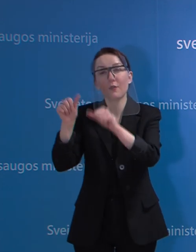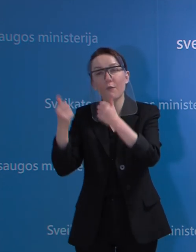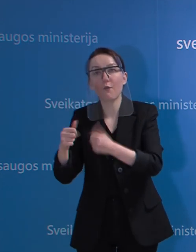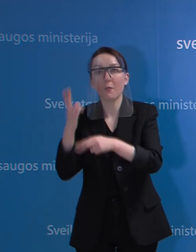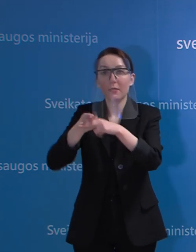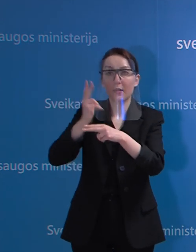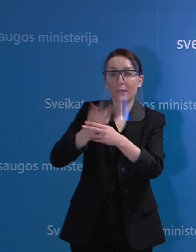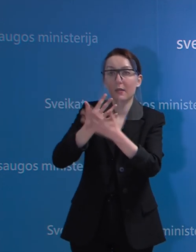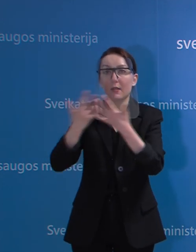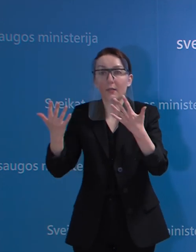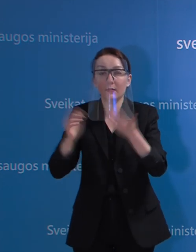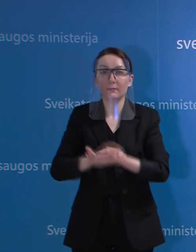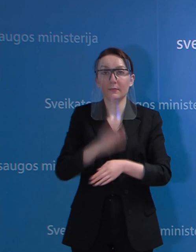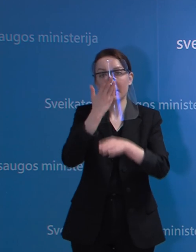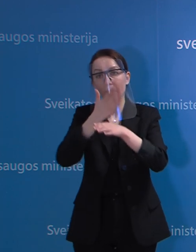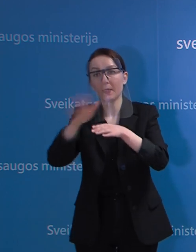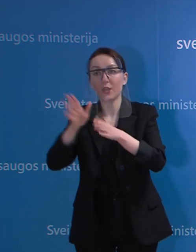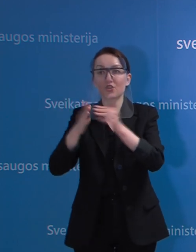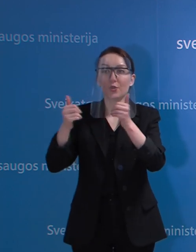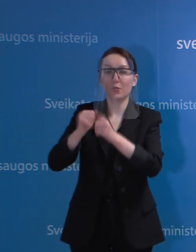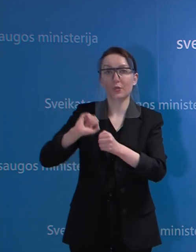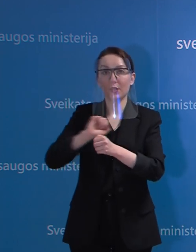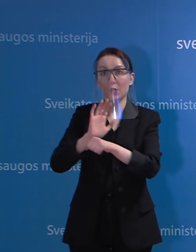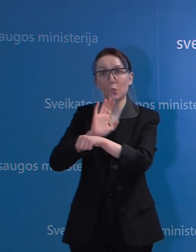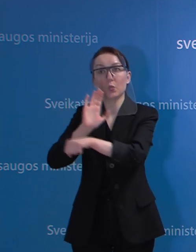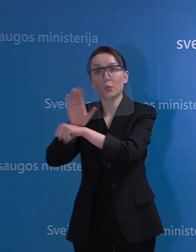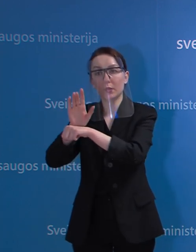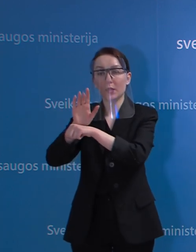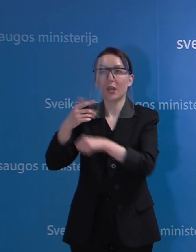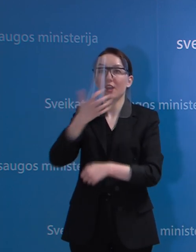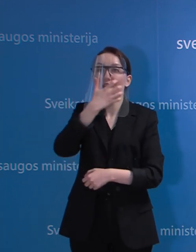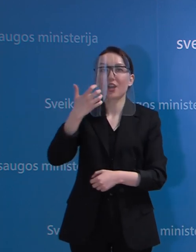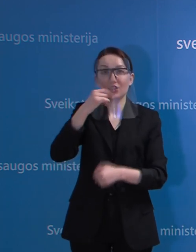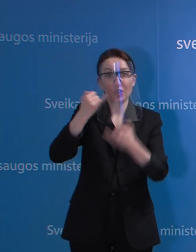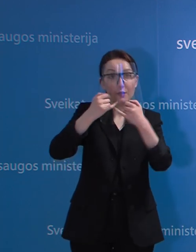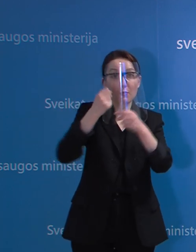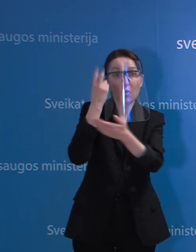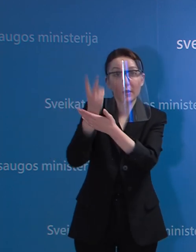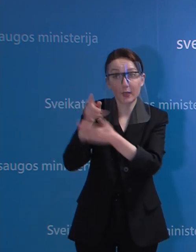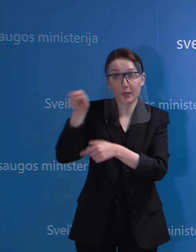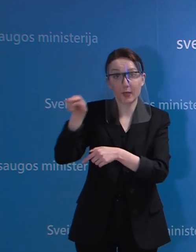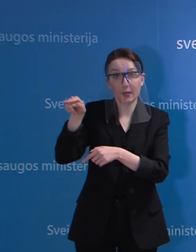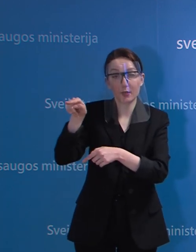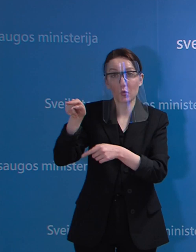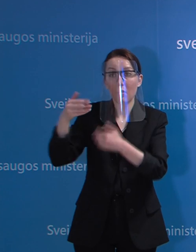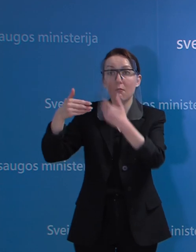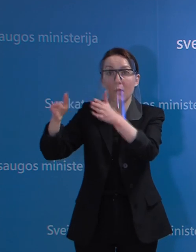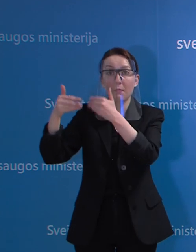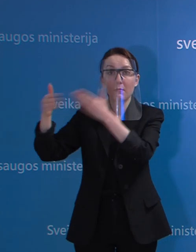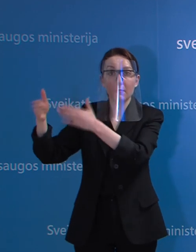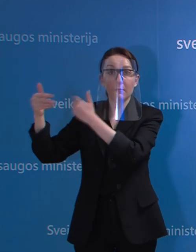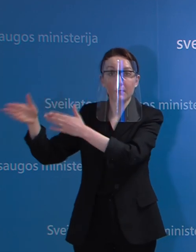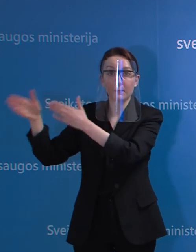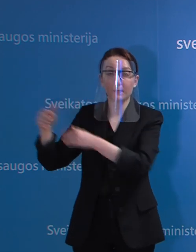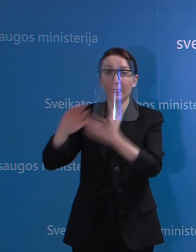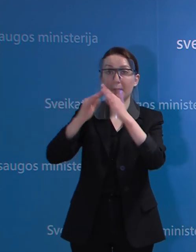simptomus jaučiantys pacientai šeimos gydytojai bus nukreipiami karščiavimo klinikos, kurios bus įkurtas kiekvienoje